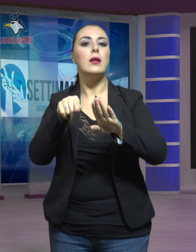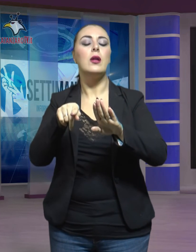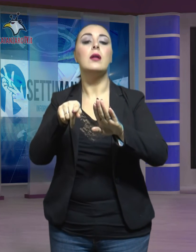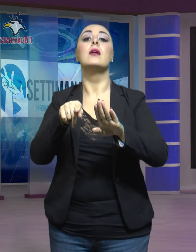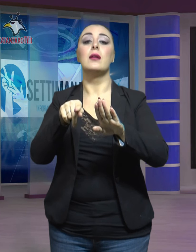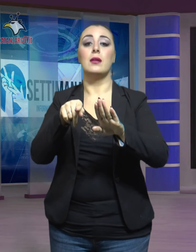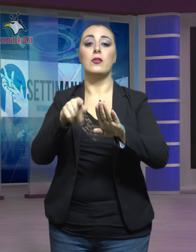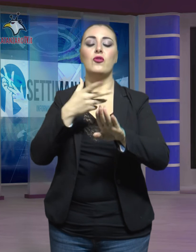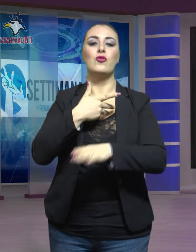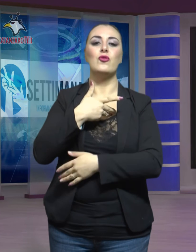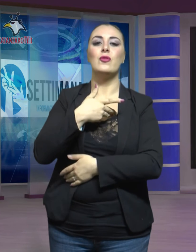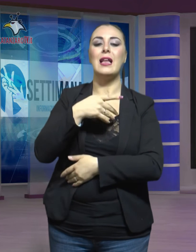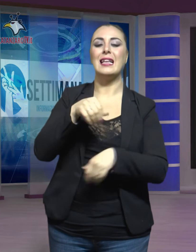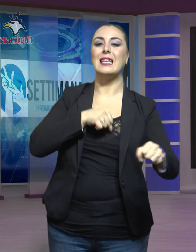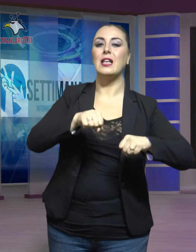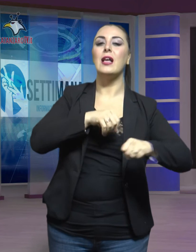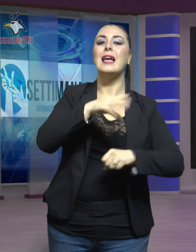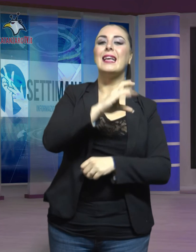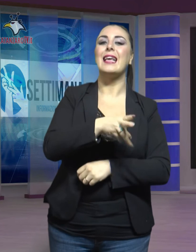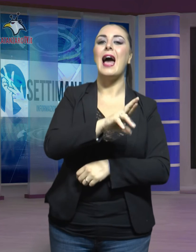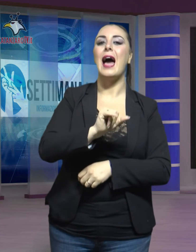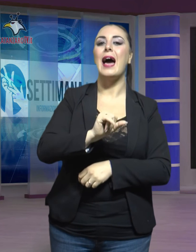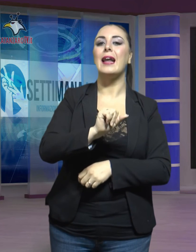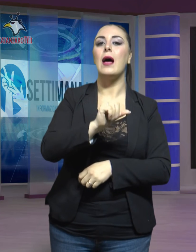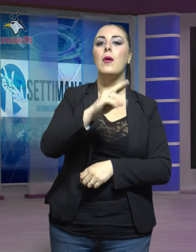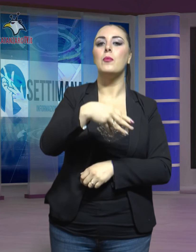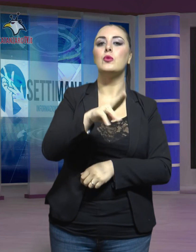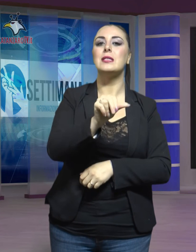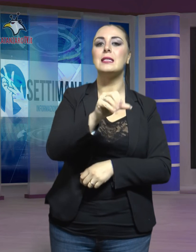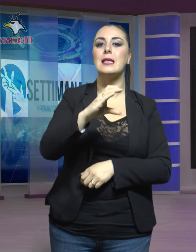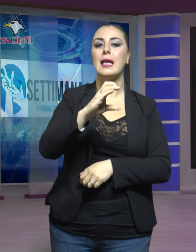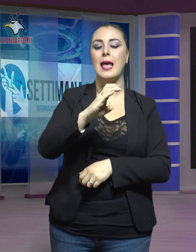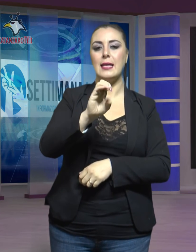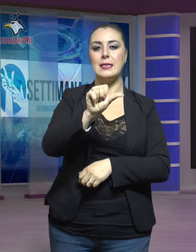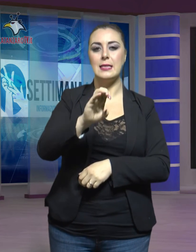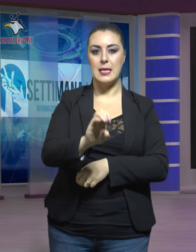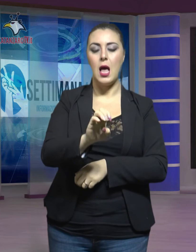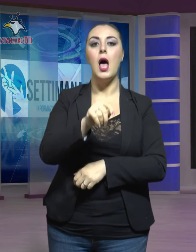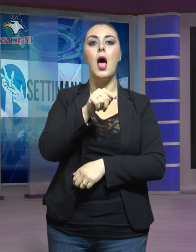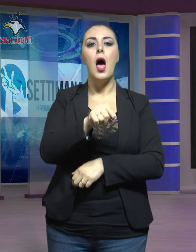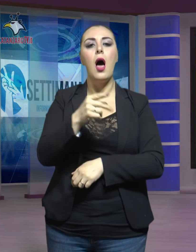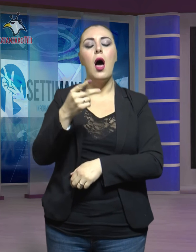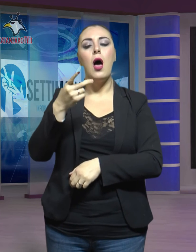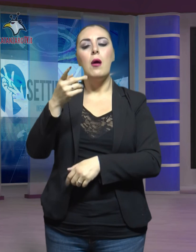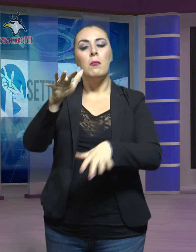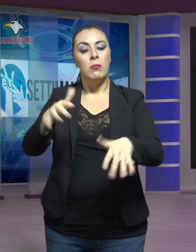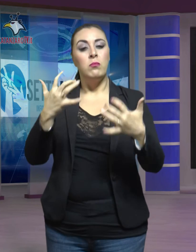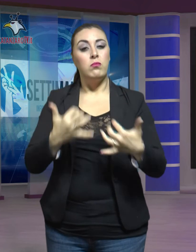ha catturato l'attenzione delle persone che hanno apprezzato la bravura dei